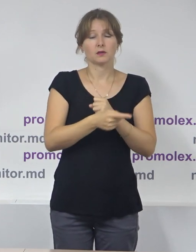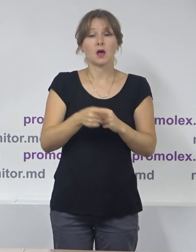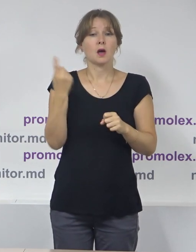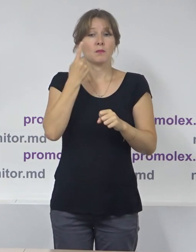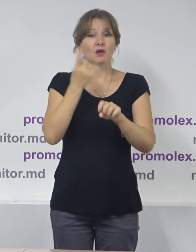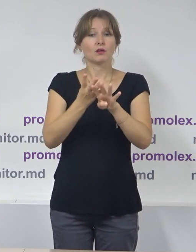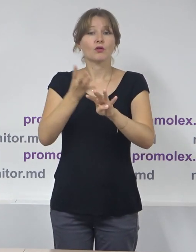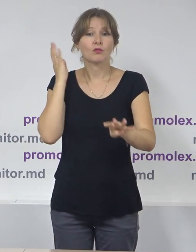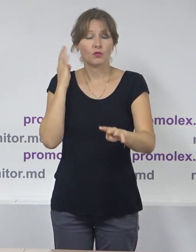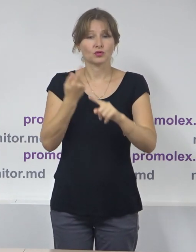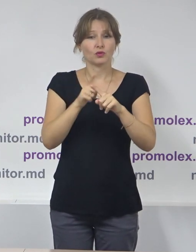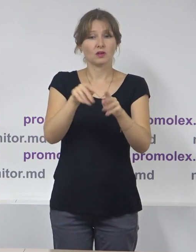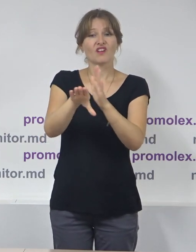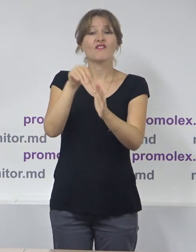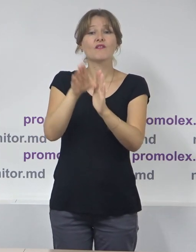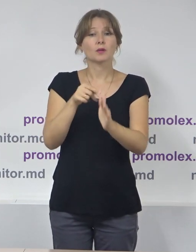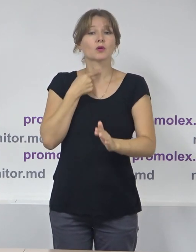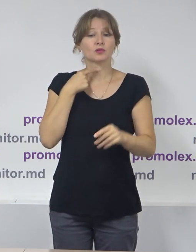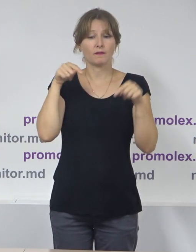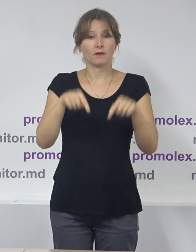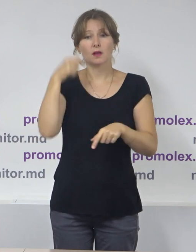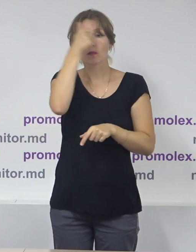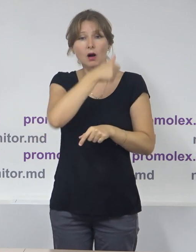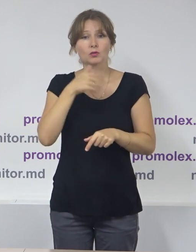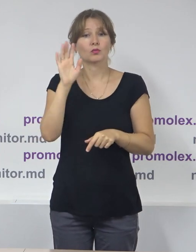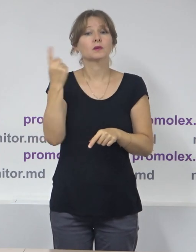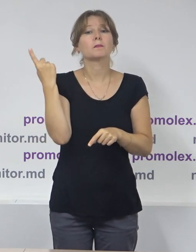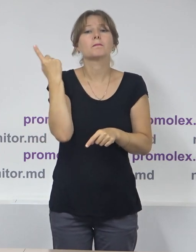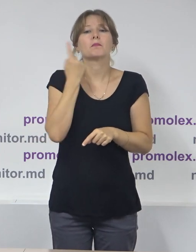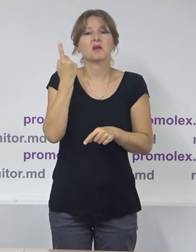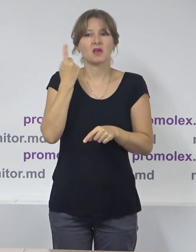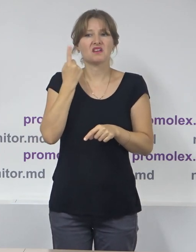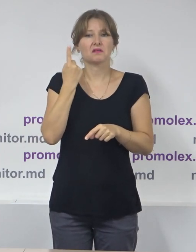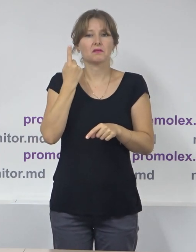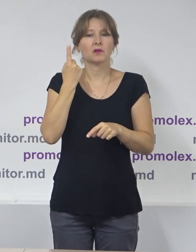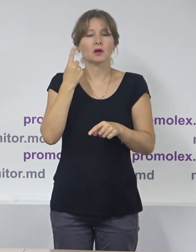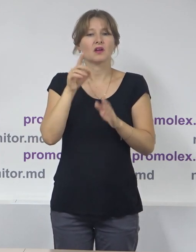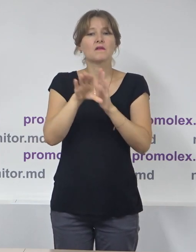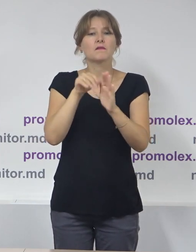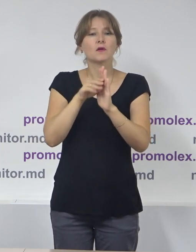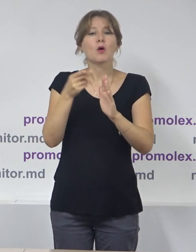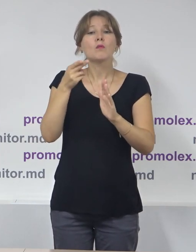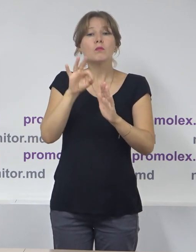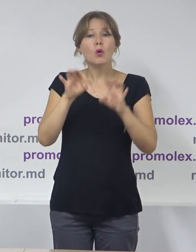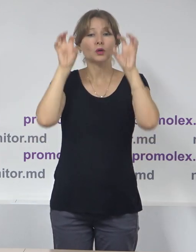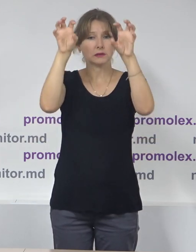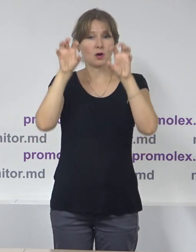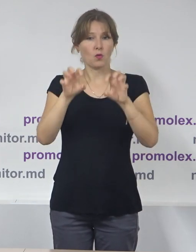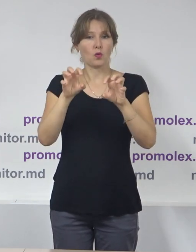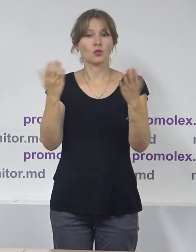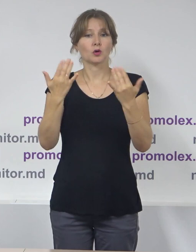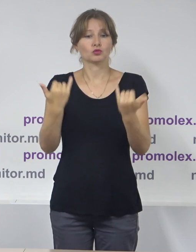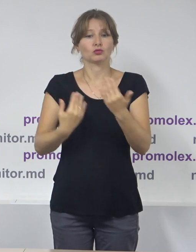trebuie să spunem că alegerile locale generale din acest an vor fi primul scrutin organizat în baza previderilor codului electoral nou.